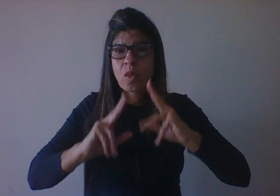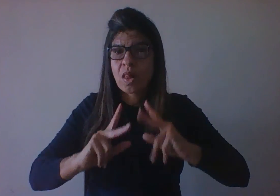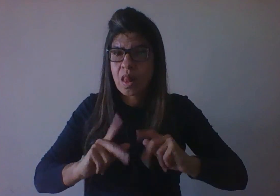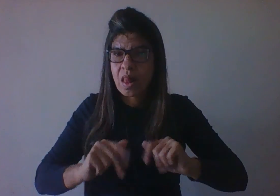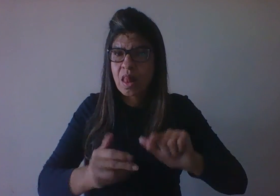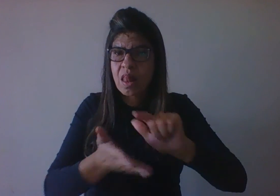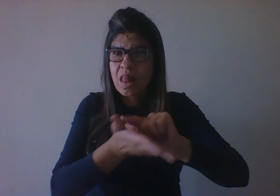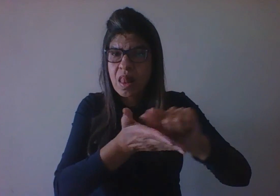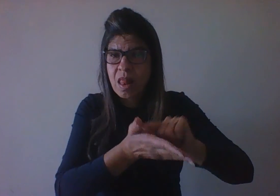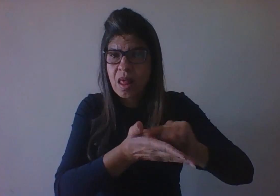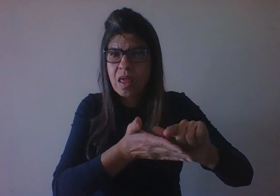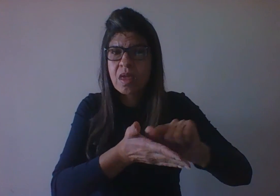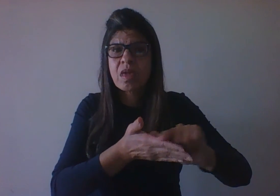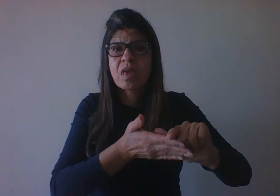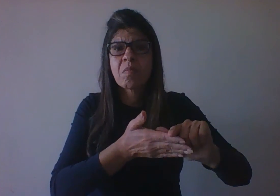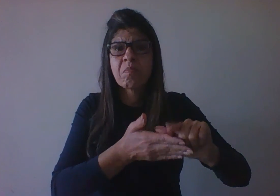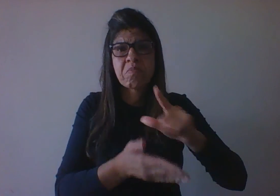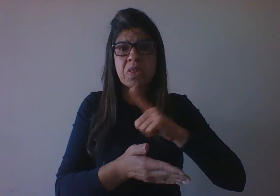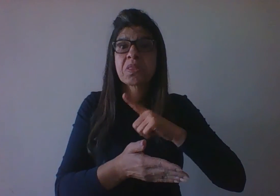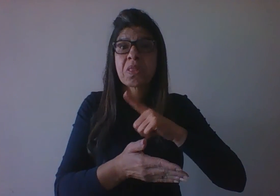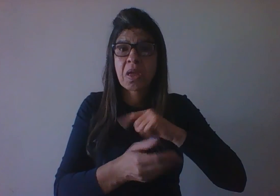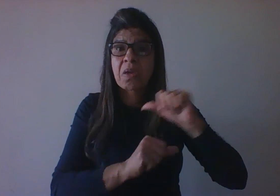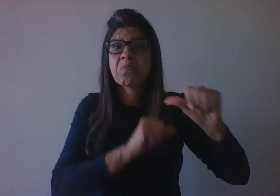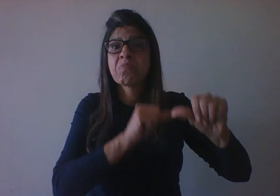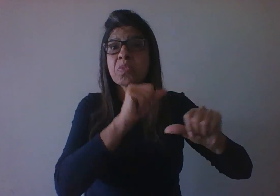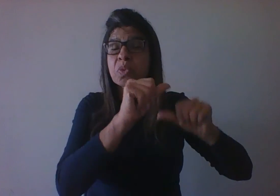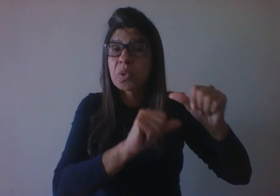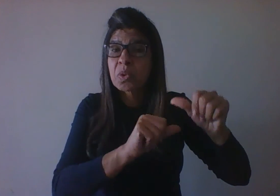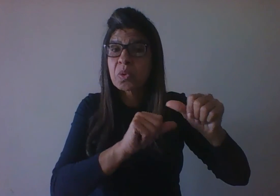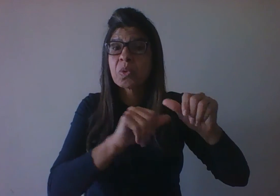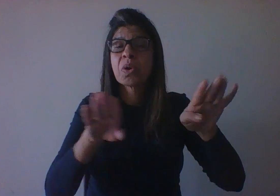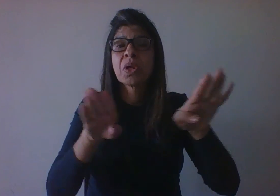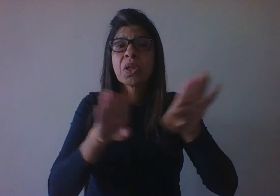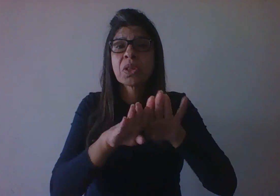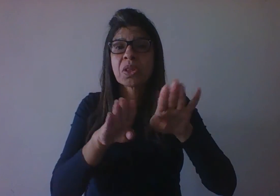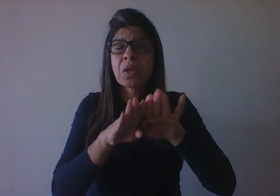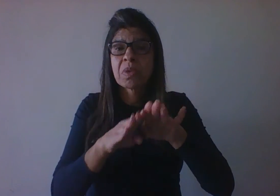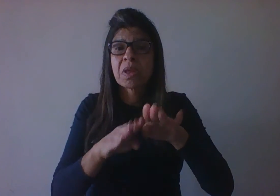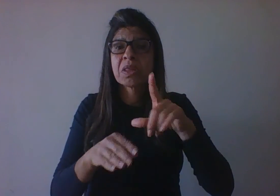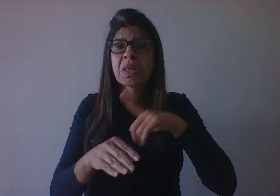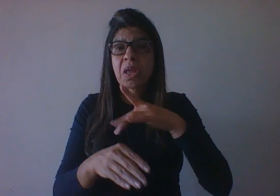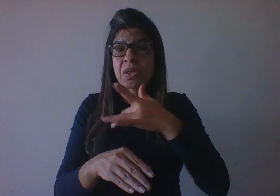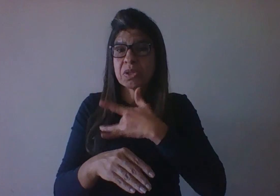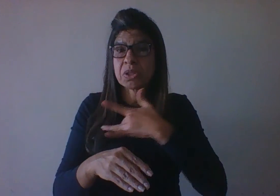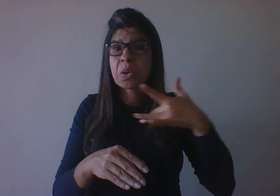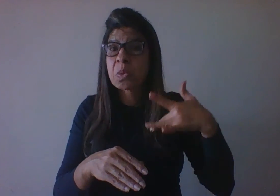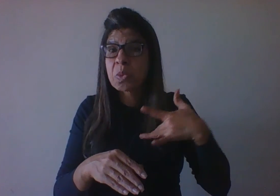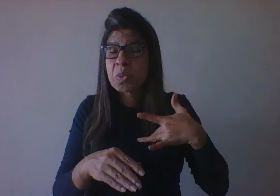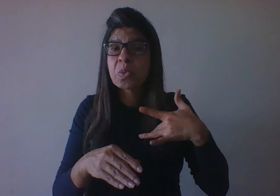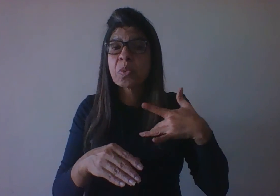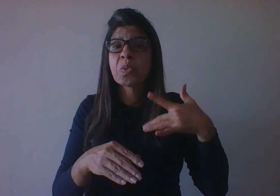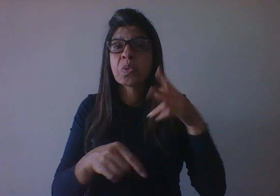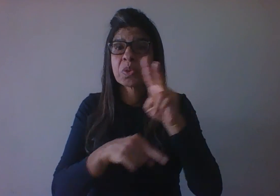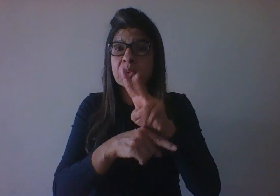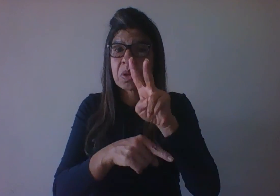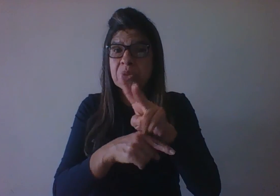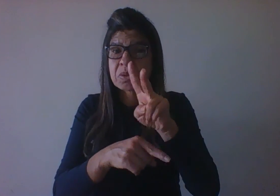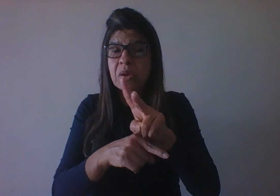modificou-se acesso aos alimentos, então nós temos pessoas mais saudáveis, cultura de educação que é um processo educacional